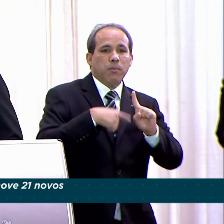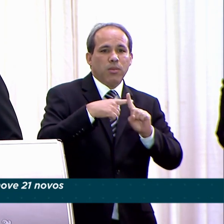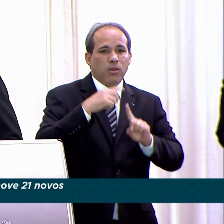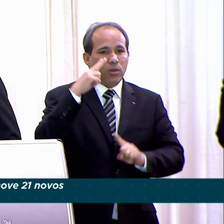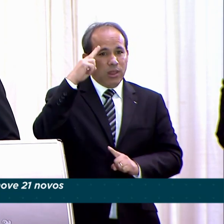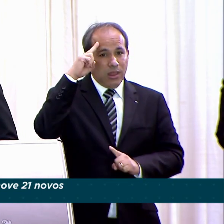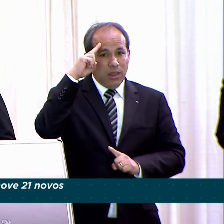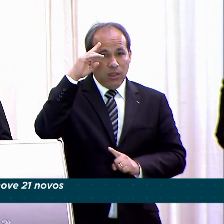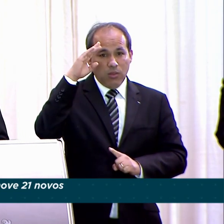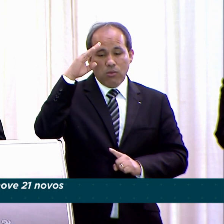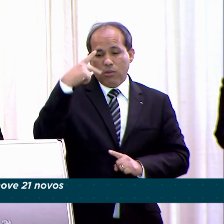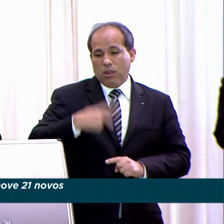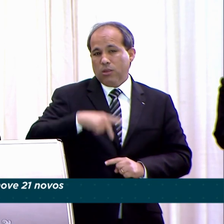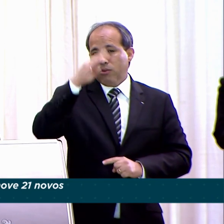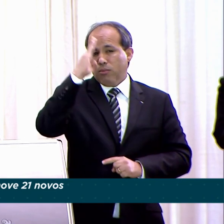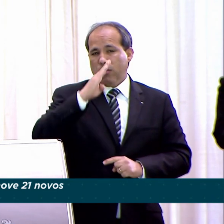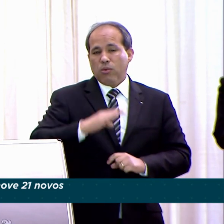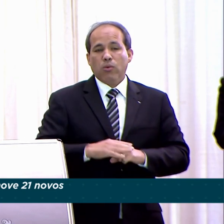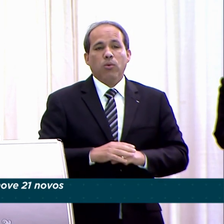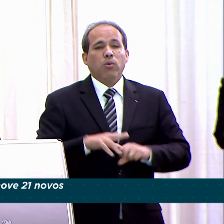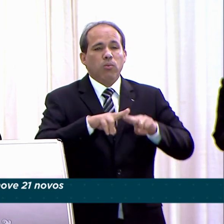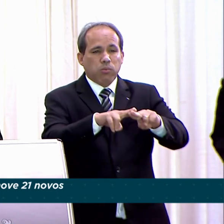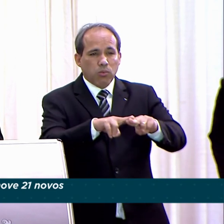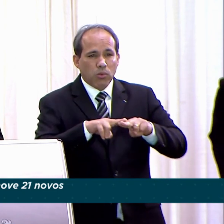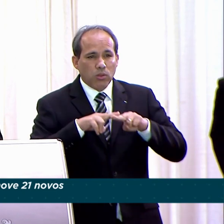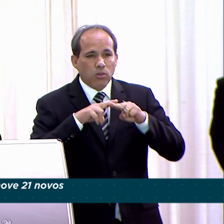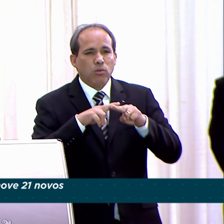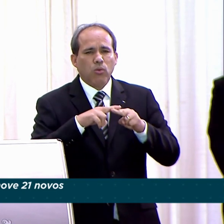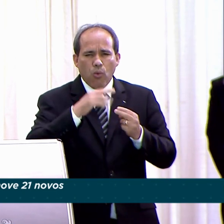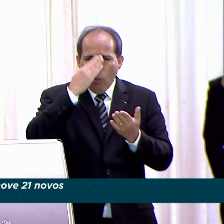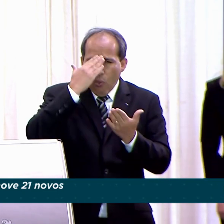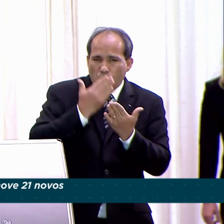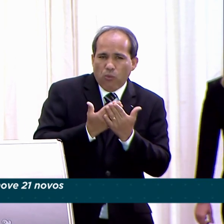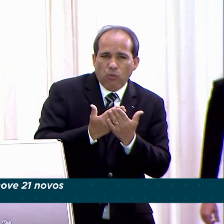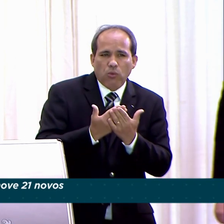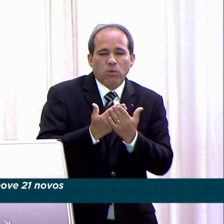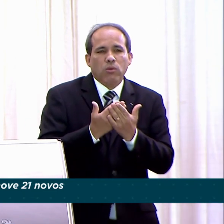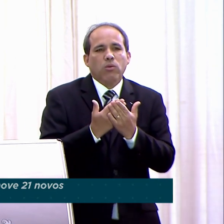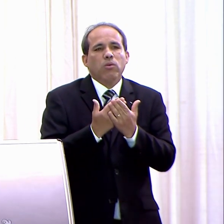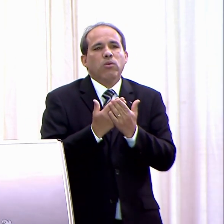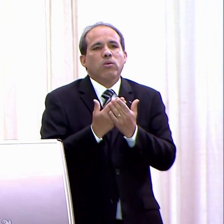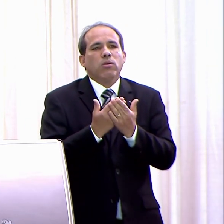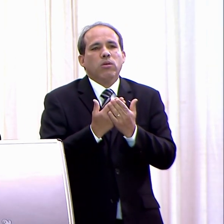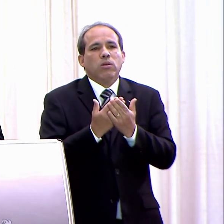Por isso, em grande parte, a confiança nessa instituição.